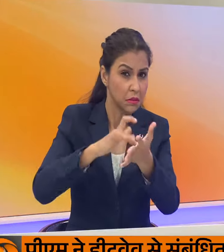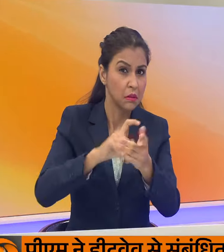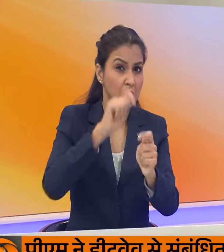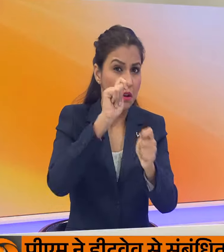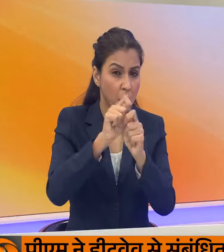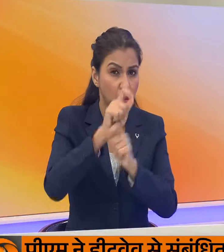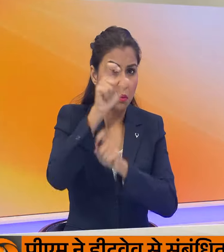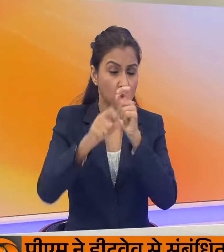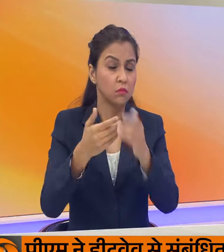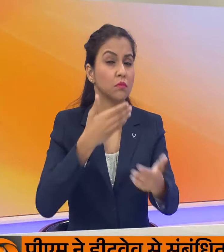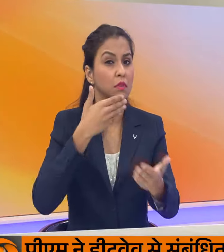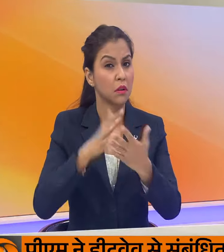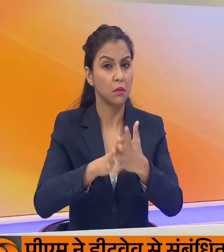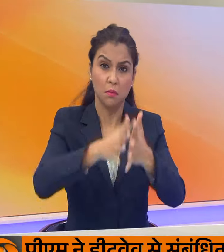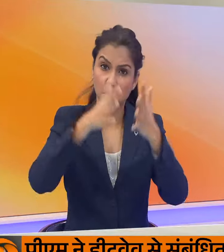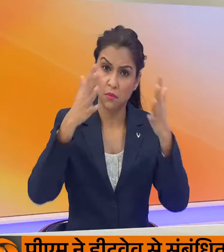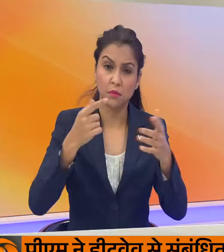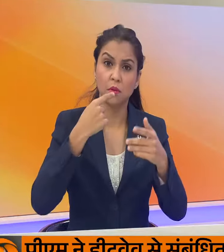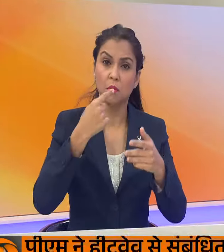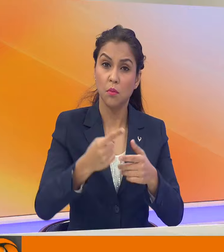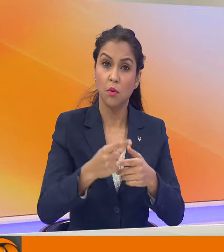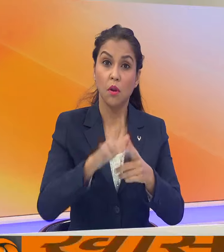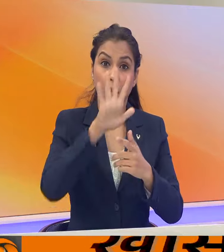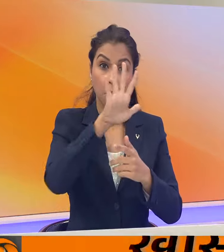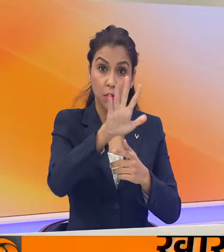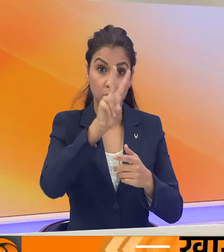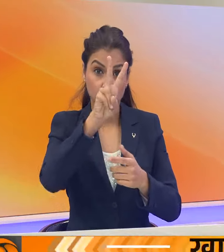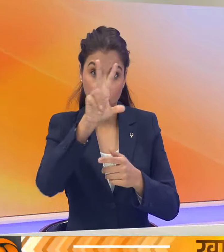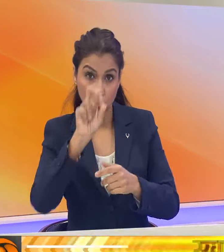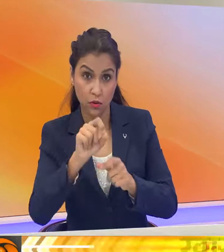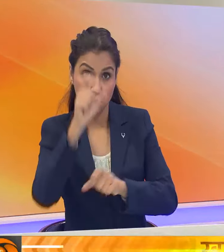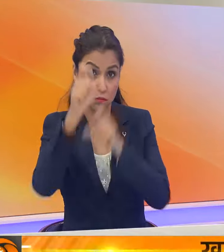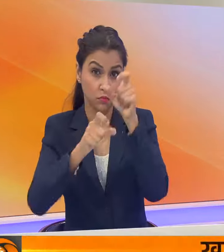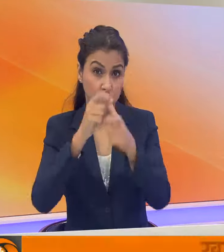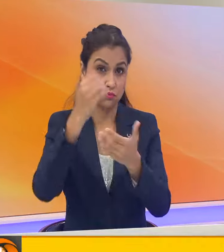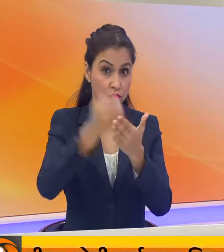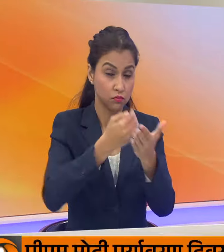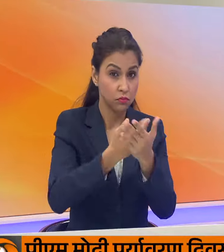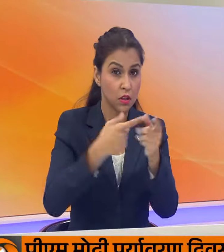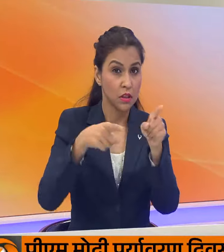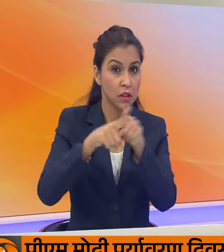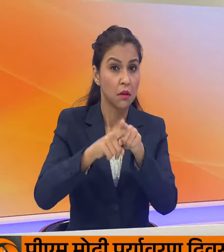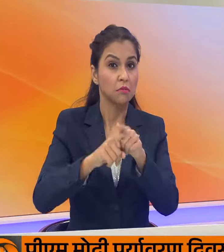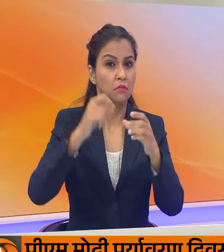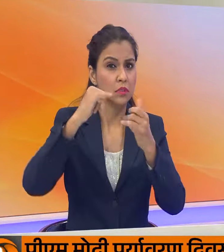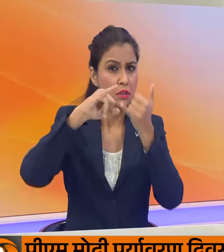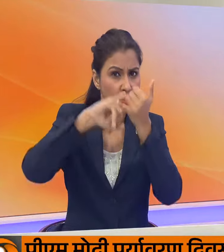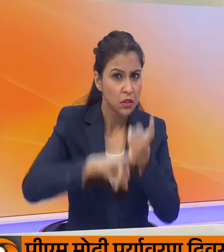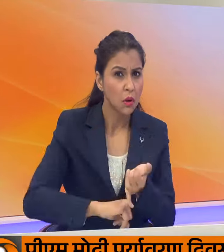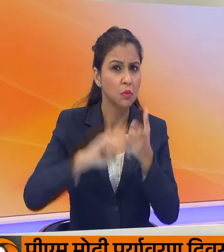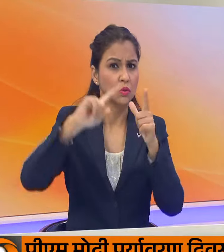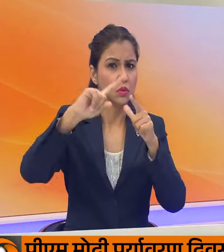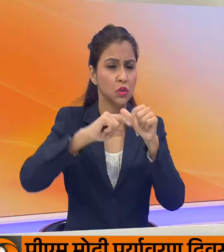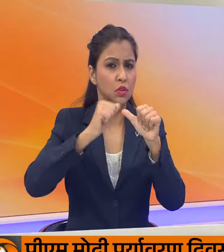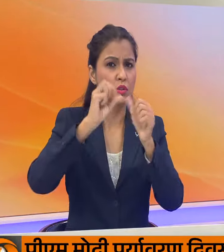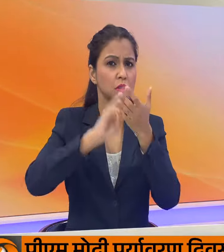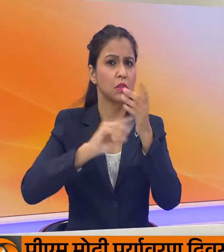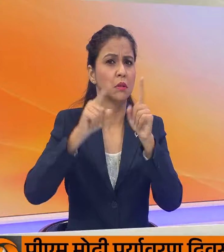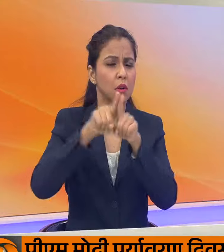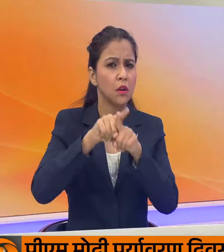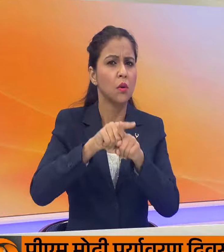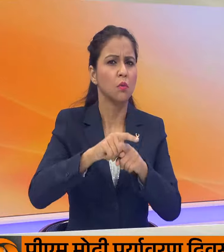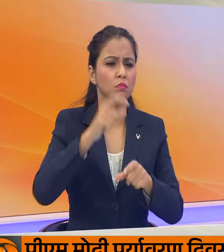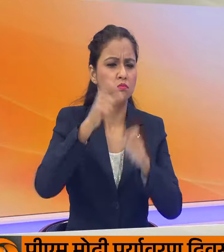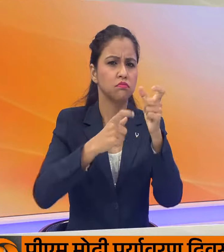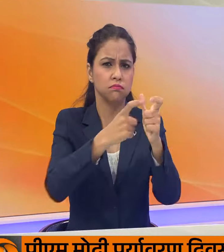कर रहे दल को धनेवाद दिया और कहा कि 520 से अधिक सदस्यों को दक्षणी जर्मनी में लोगों की साहता करने के लिए तैनात